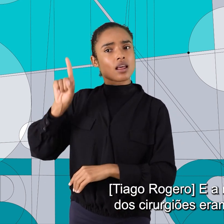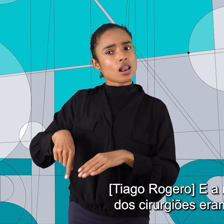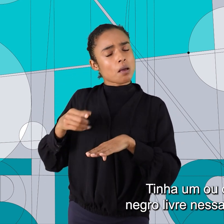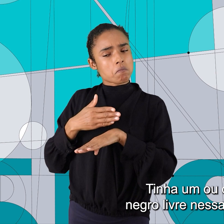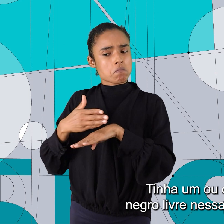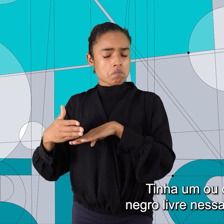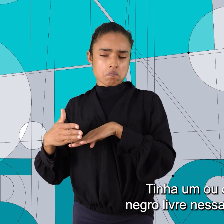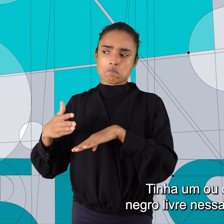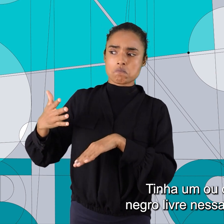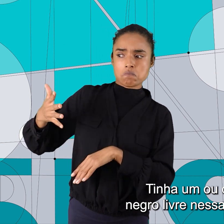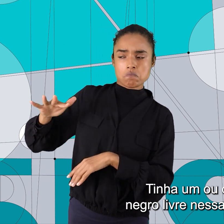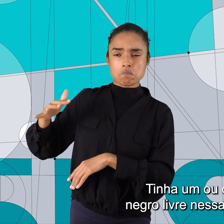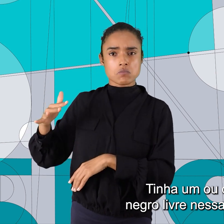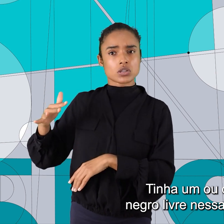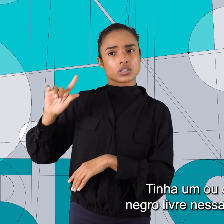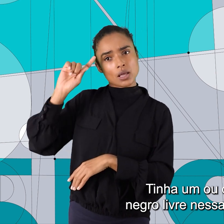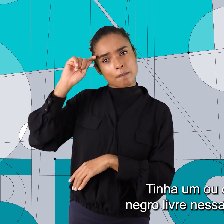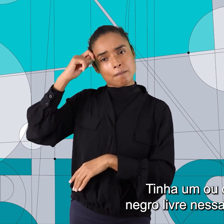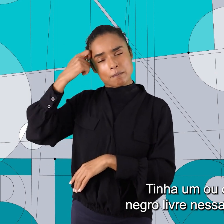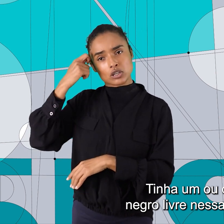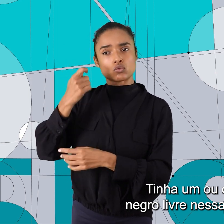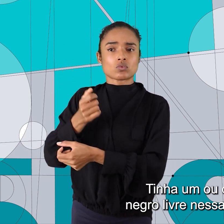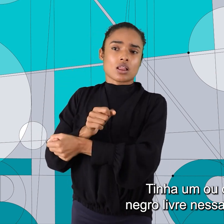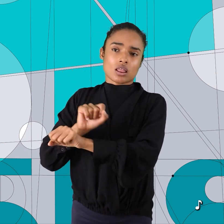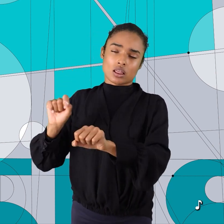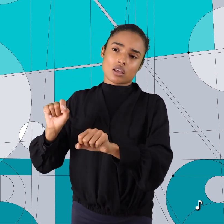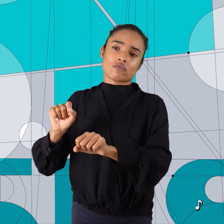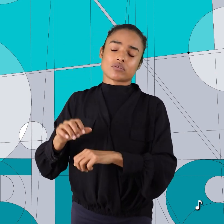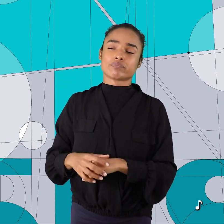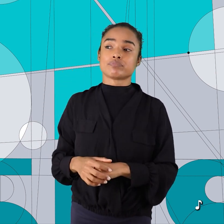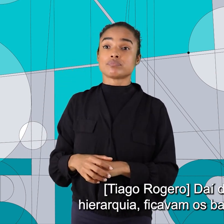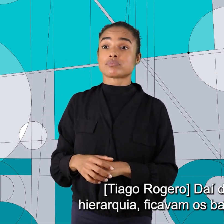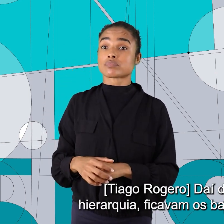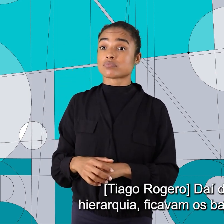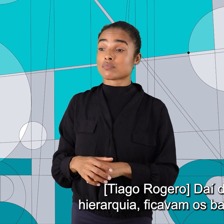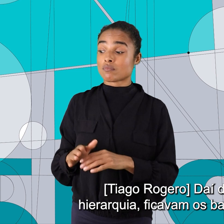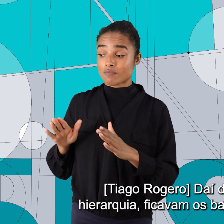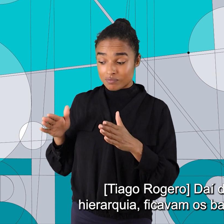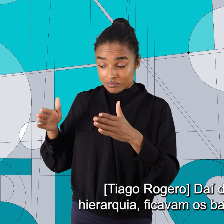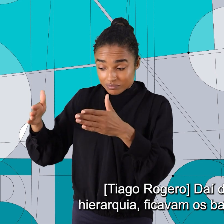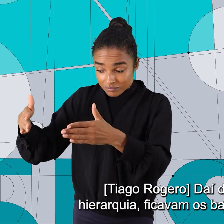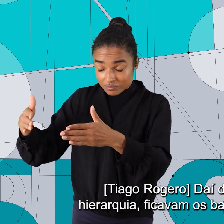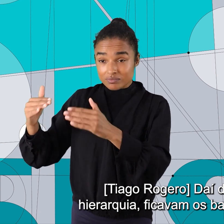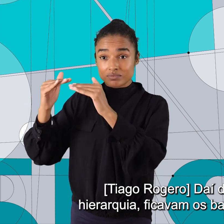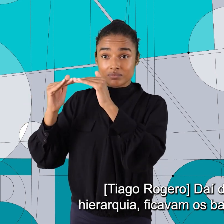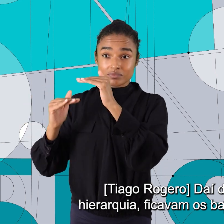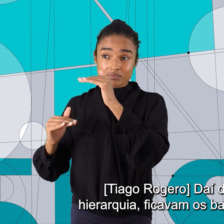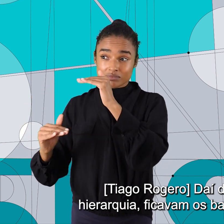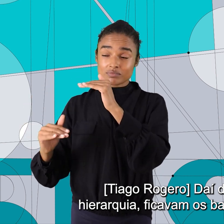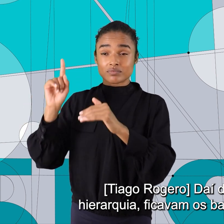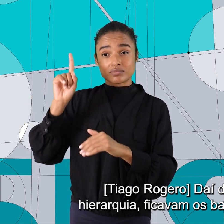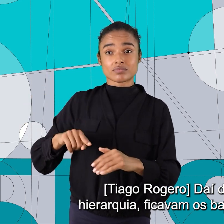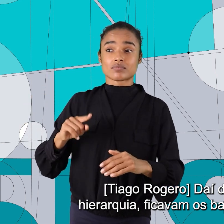brancos. Tinha um ou outro negro livre nessa função. Daí, dentro dessa hierarquia,